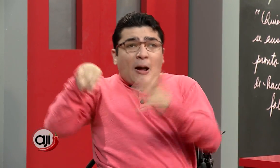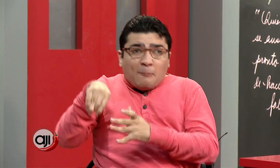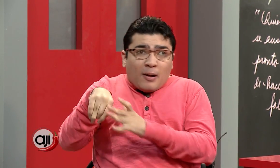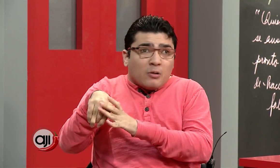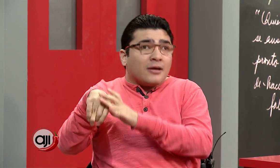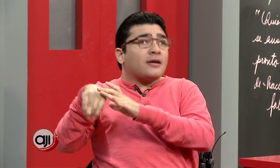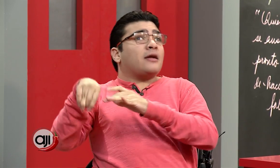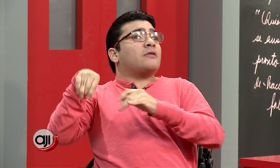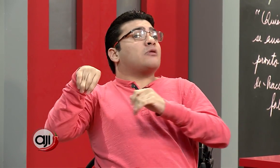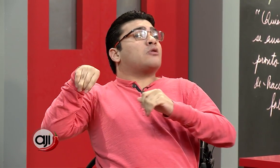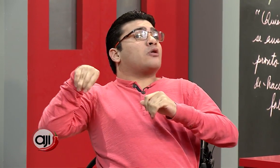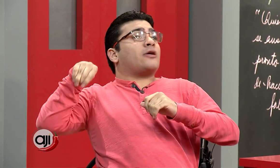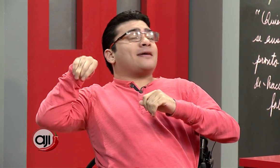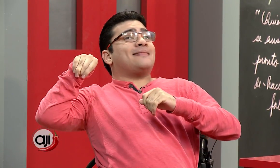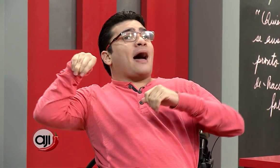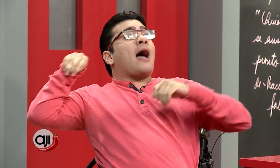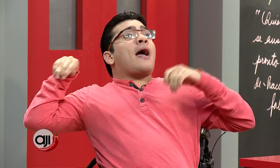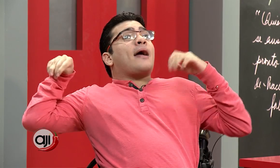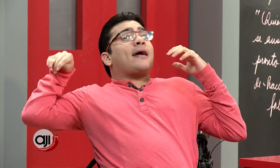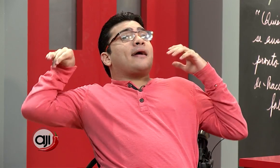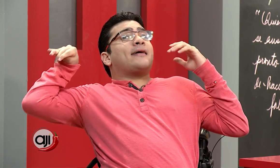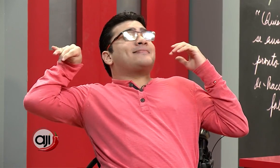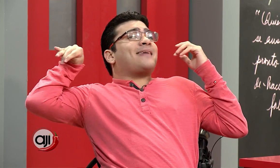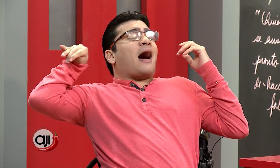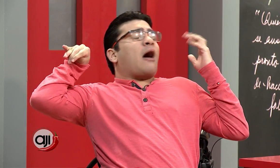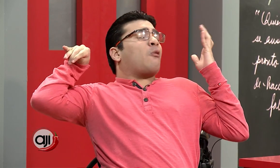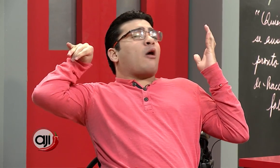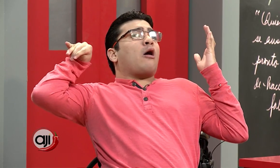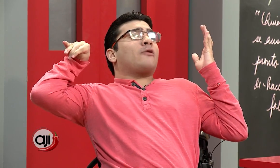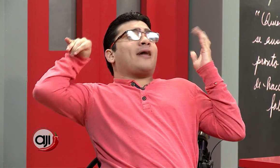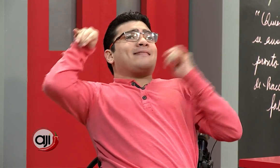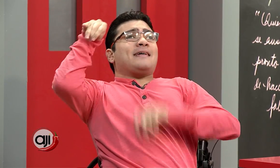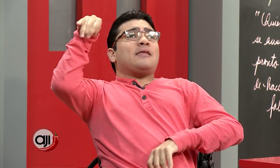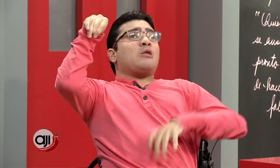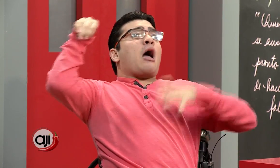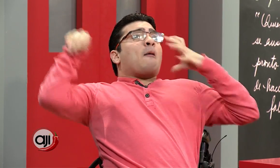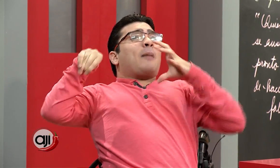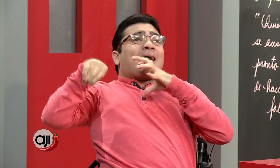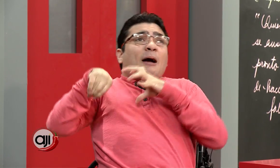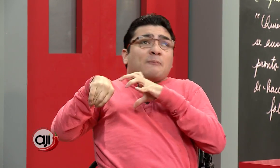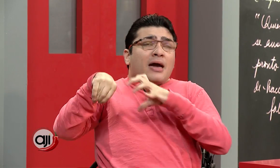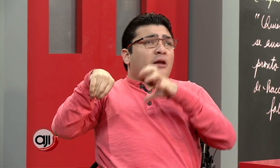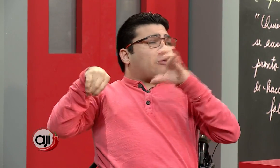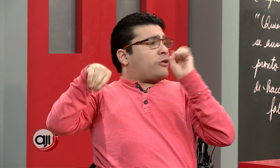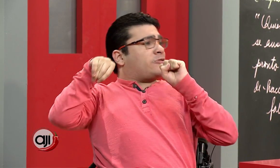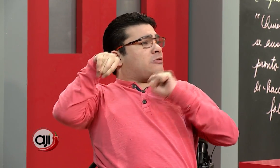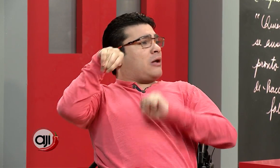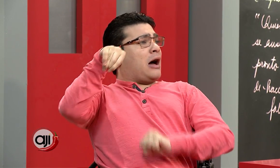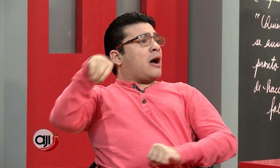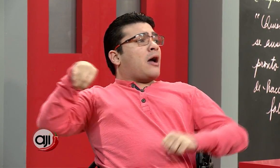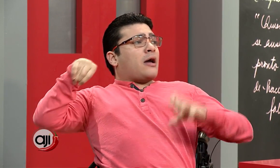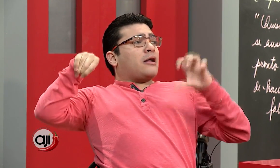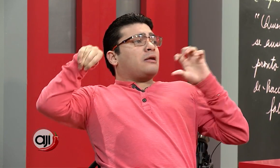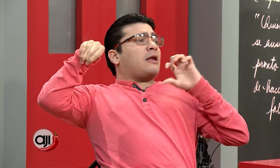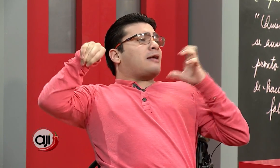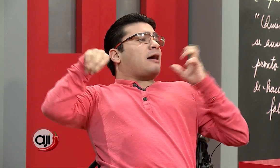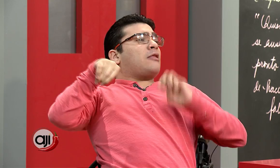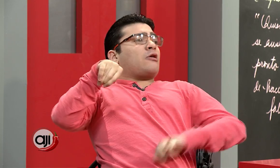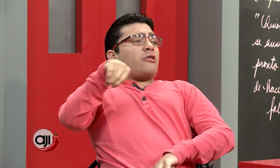rampas con la inclinación correcta, está, wow, está haciendo, va a cambiar nuestra ciudad. El alcalde José